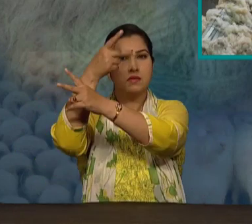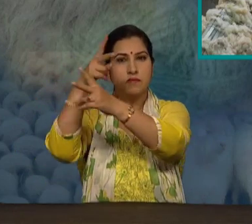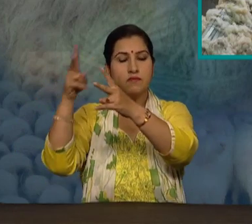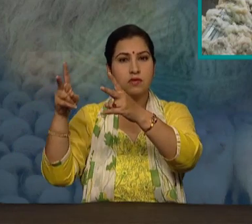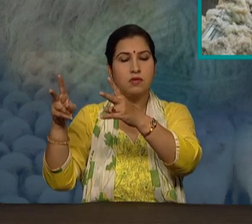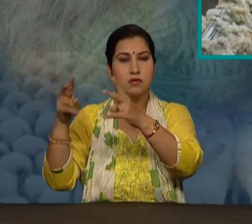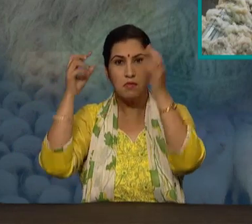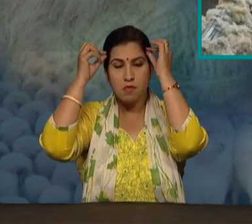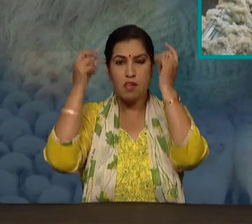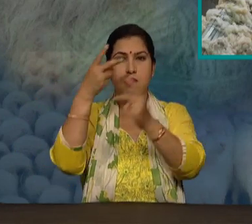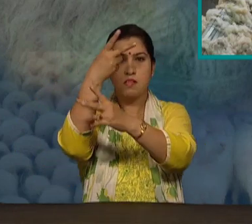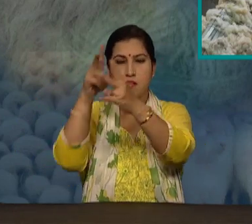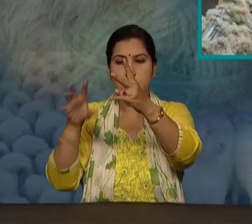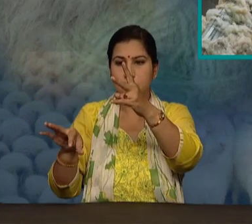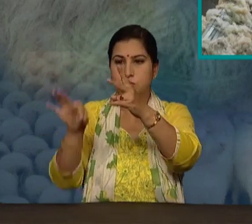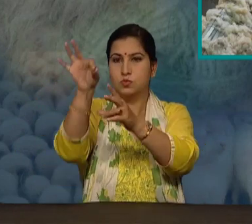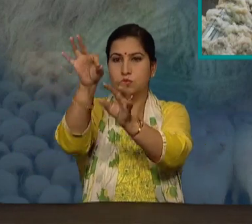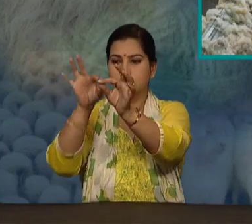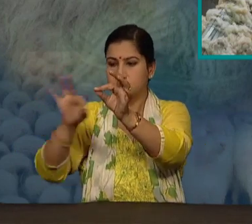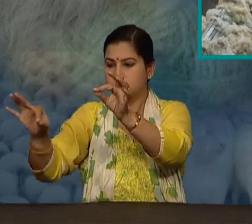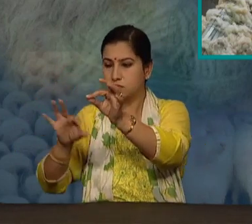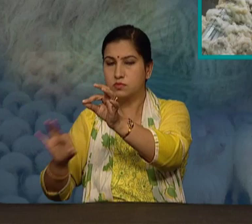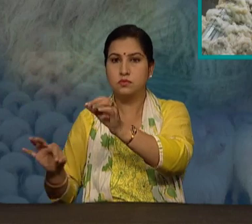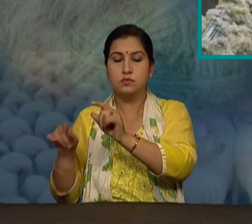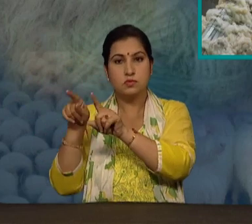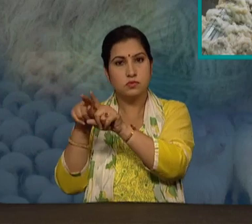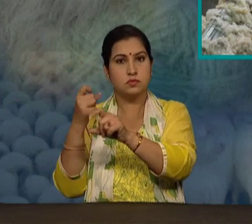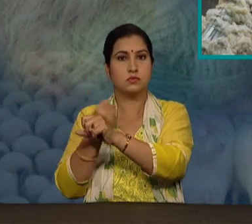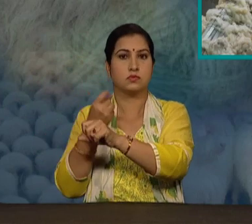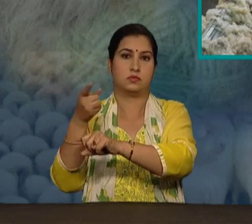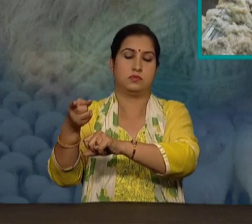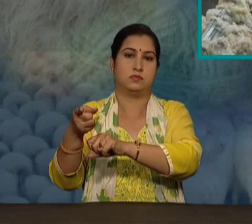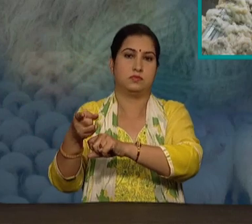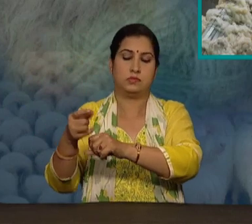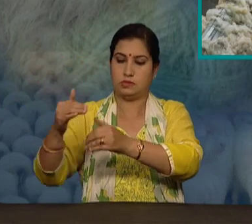बालों को छाटा या प्रथक किया जाएगा